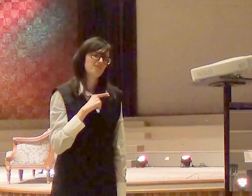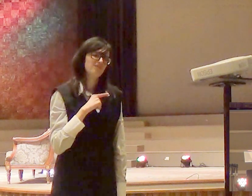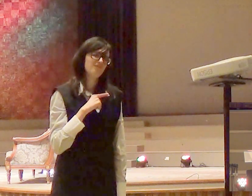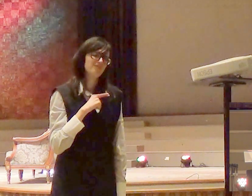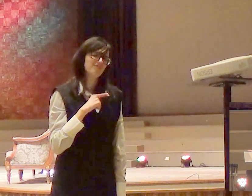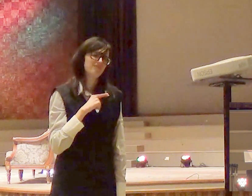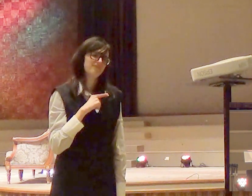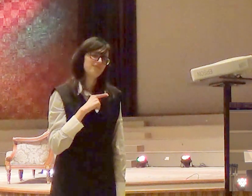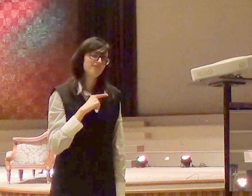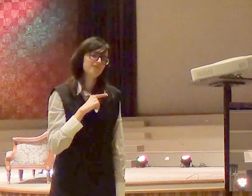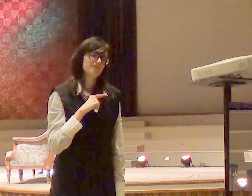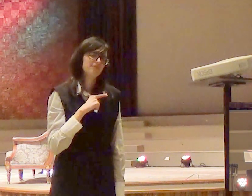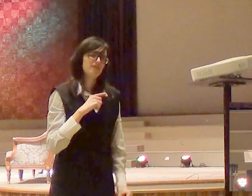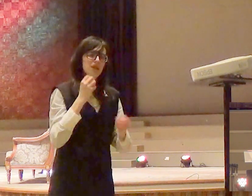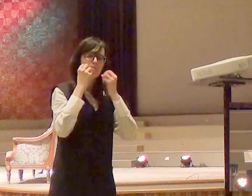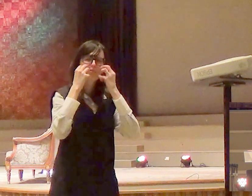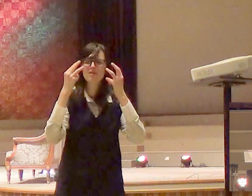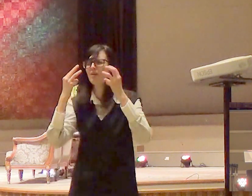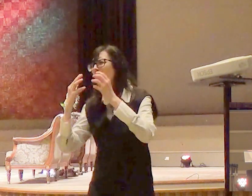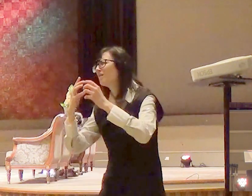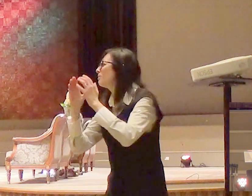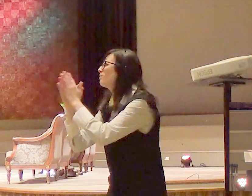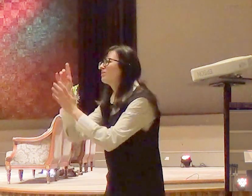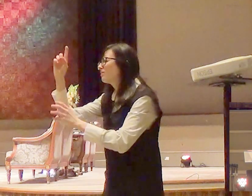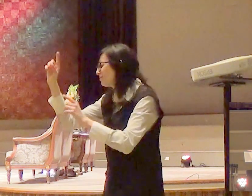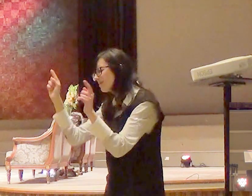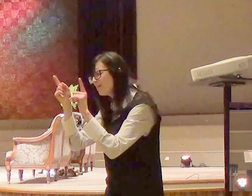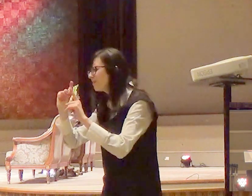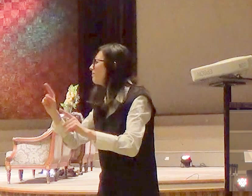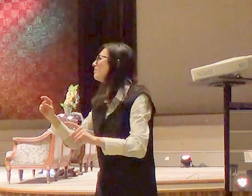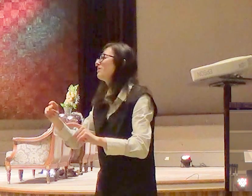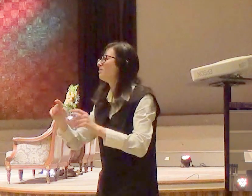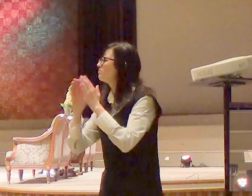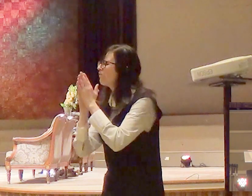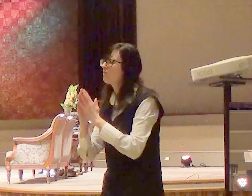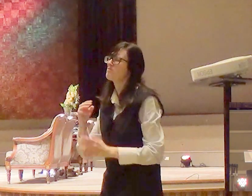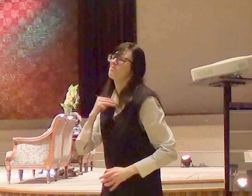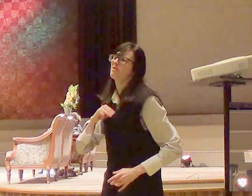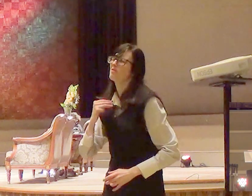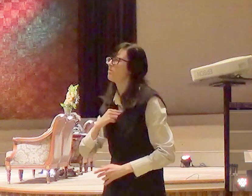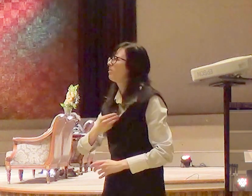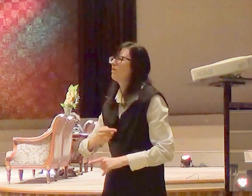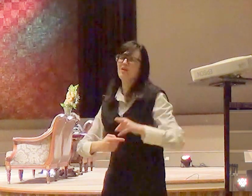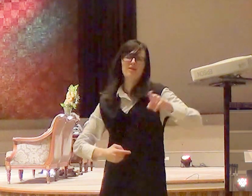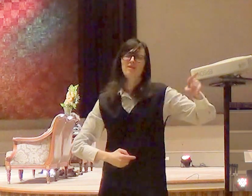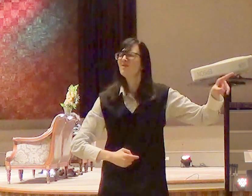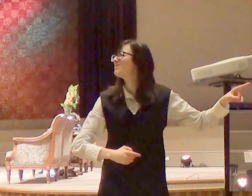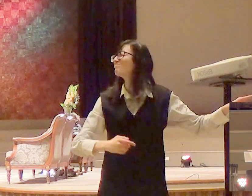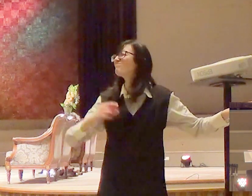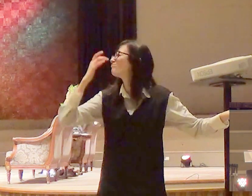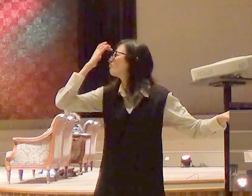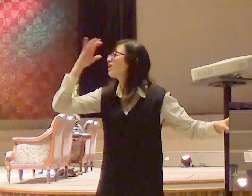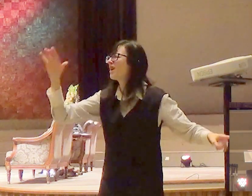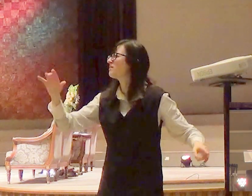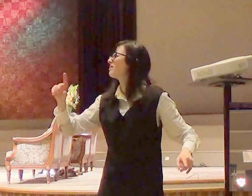e Moisés diz não faz isso não Deus tem misericórdia deles tem misericórdia do teu